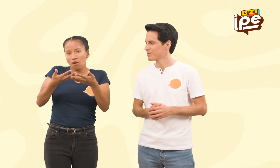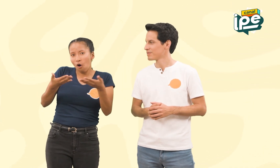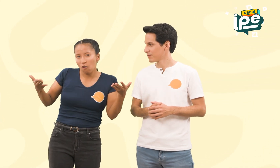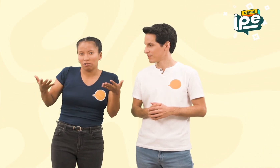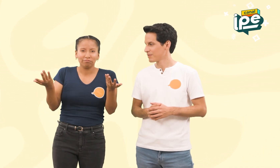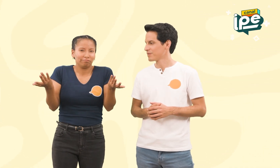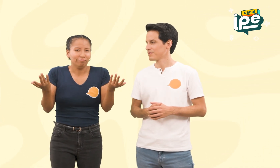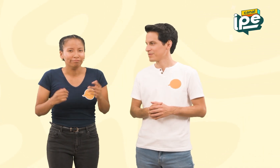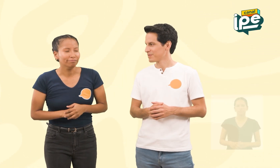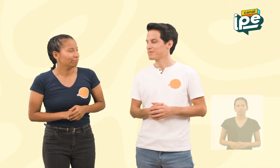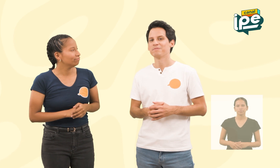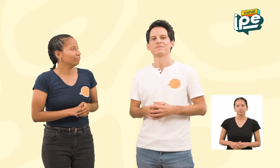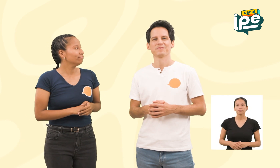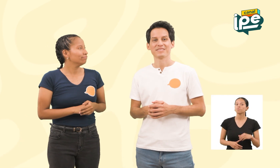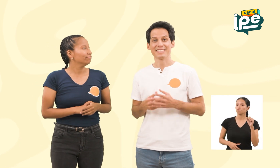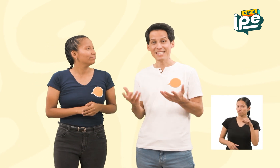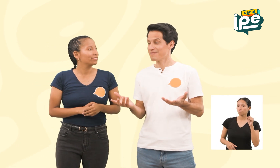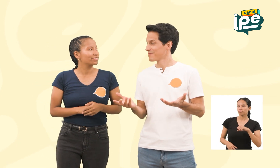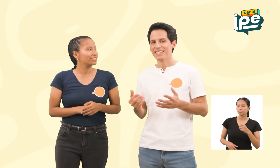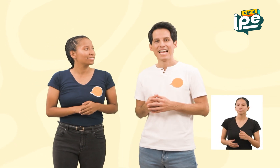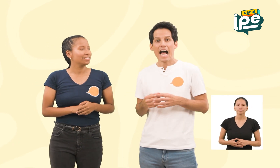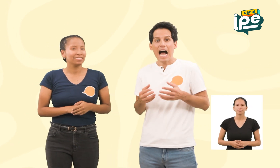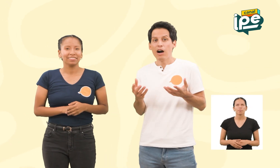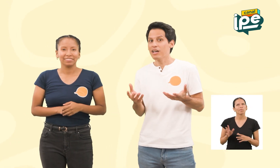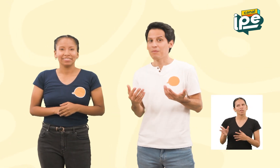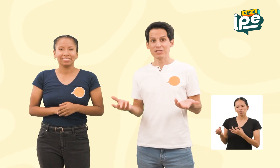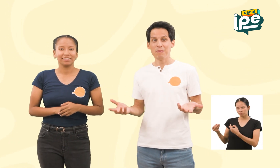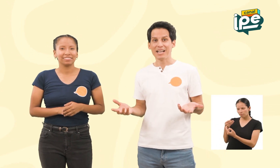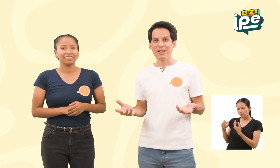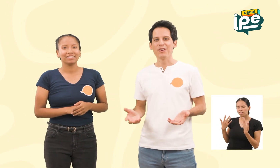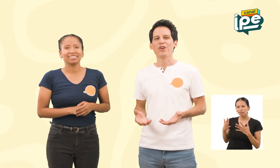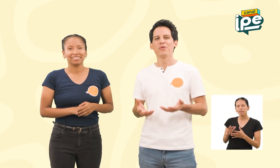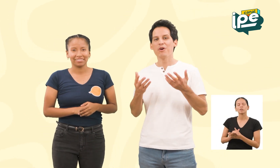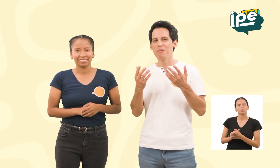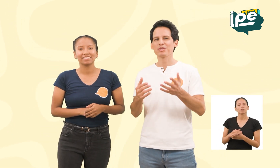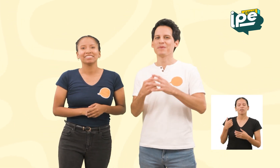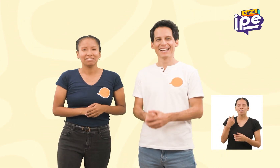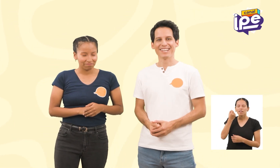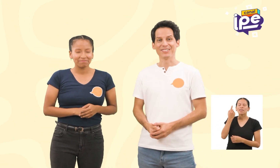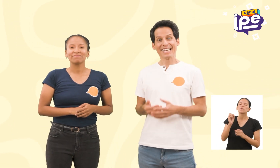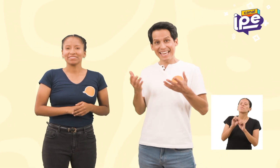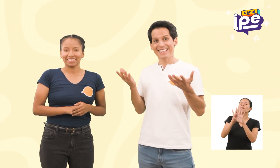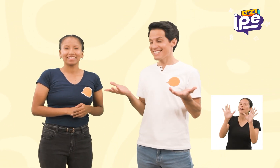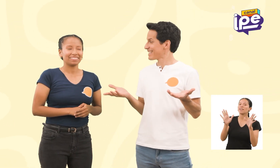cambian de forma dependiendo del objeto. Sí. Ahora que me lo has explicado, lo veo mucho más claro. ¡Qué interesante!